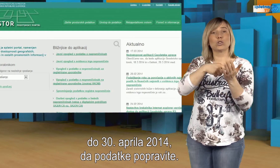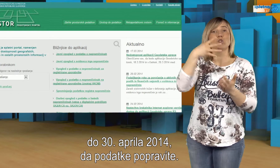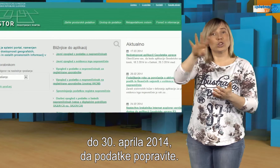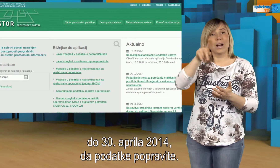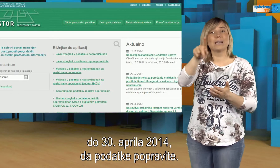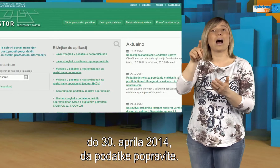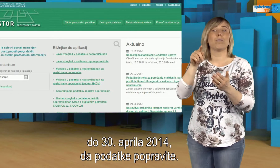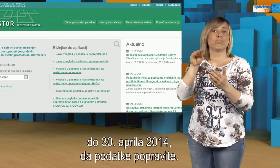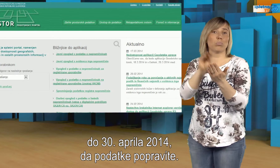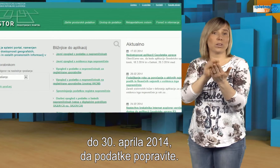podatke popravite.